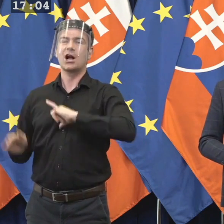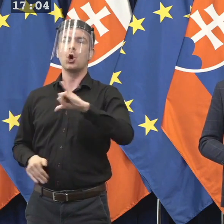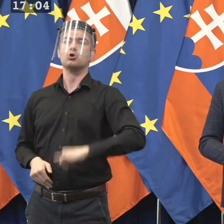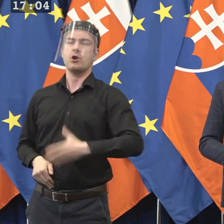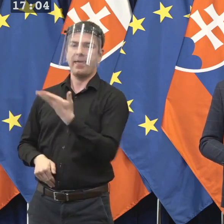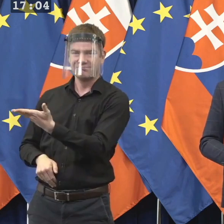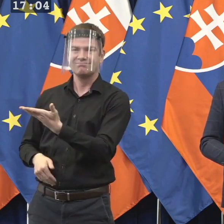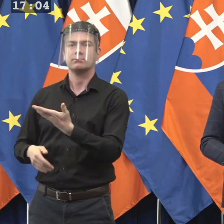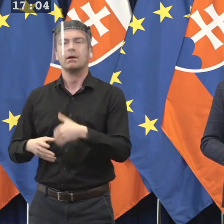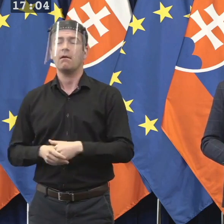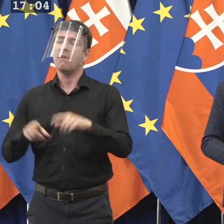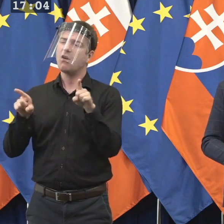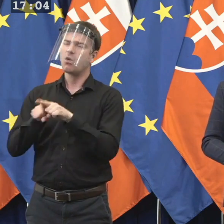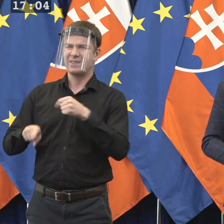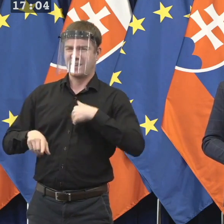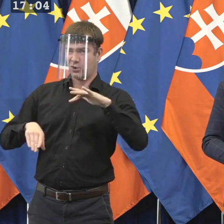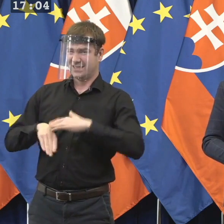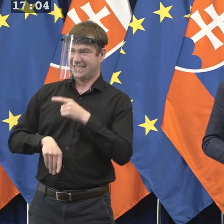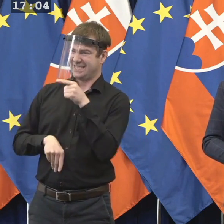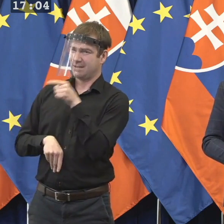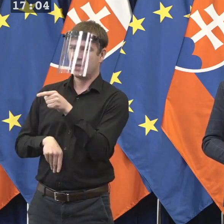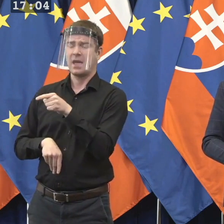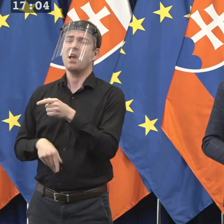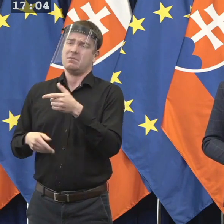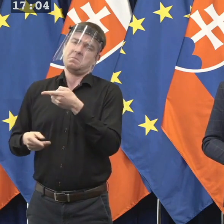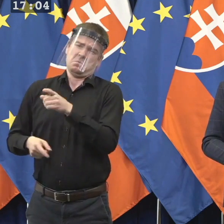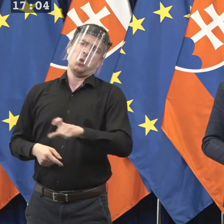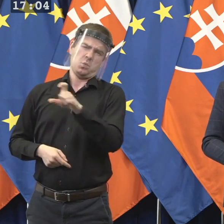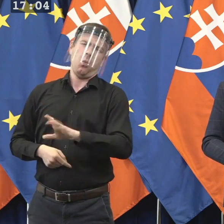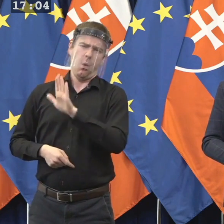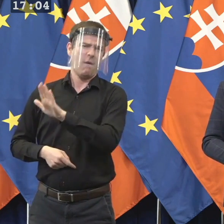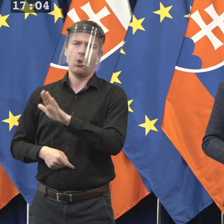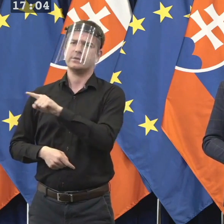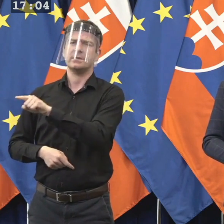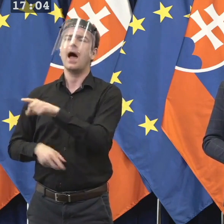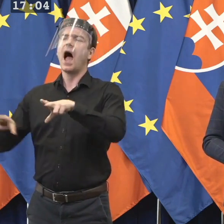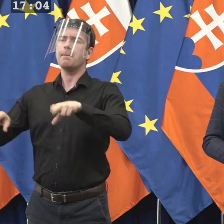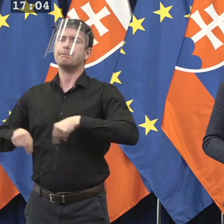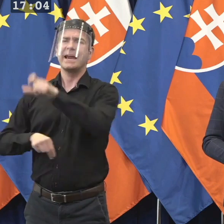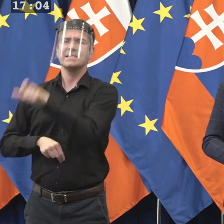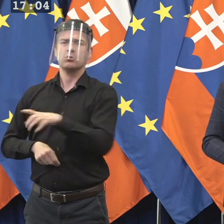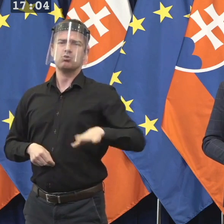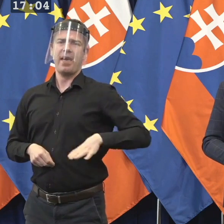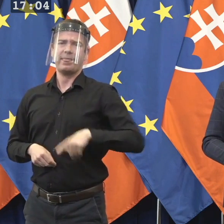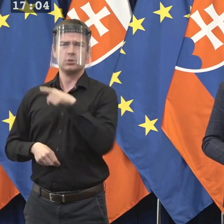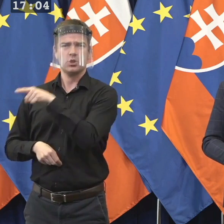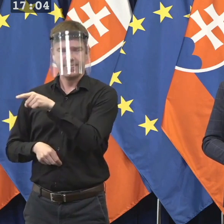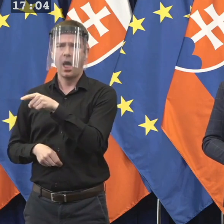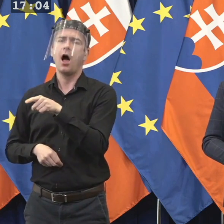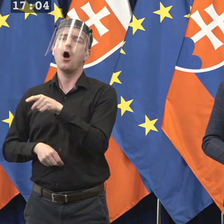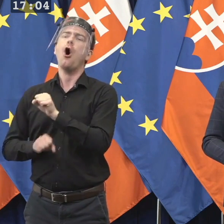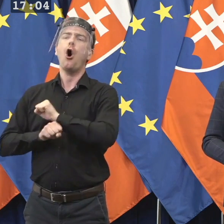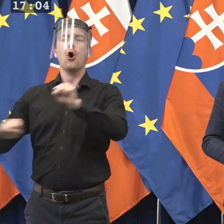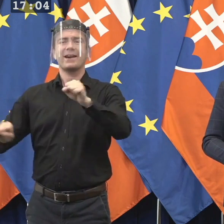by bolo. Máme za to, že vlastne tým je splnený dôvod na odvolanie predsedničky úradného ochranného osobných údajov, ktorá má byť nestraná, nemá